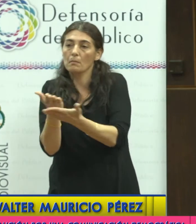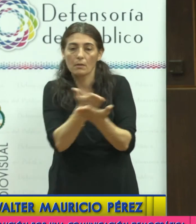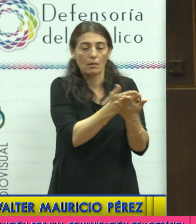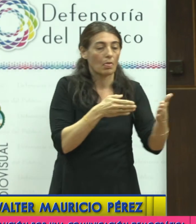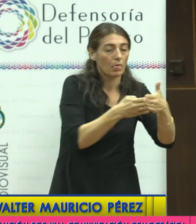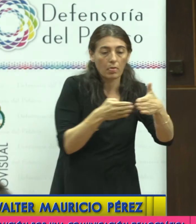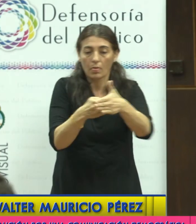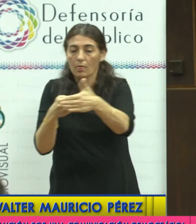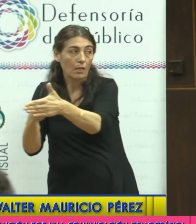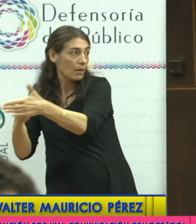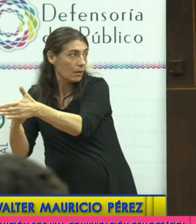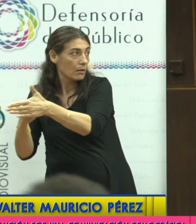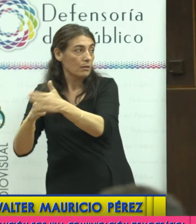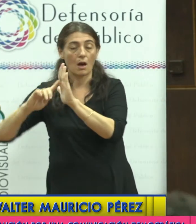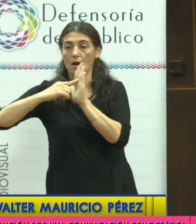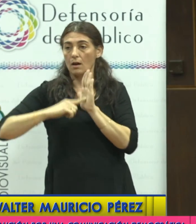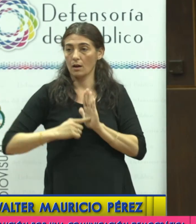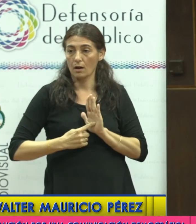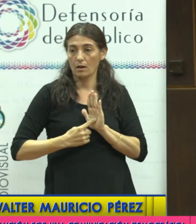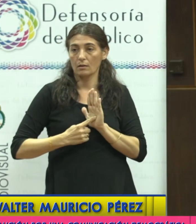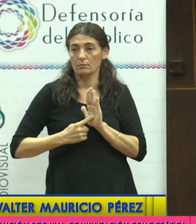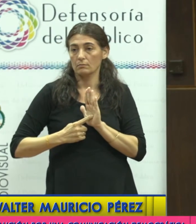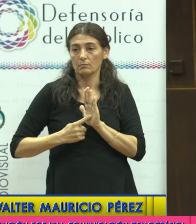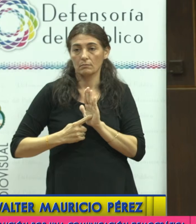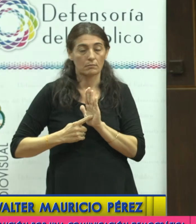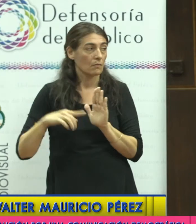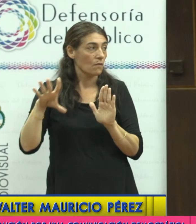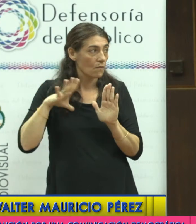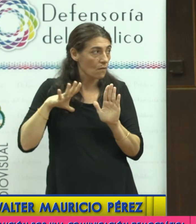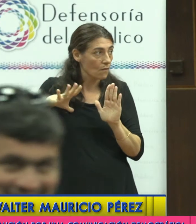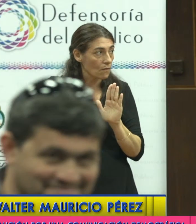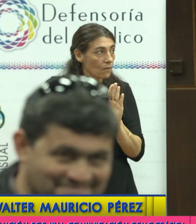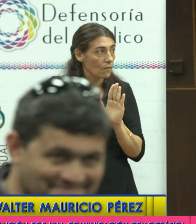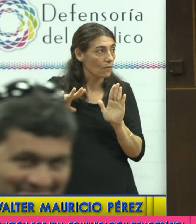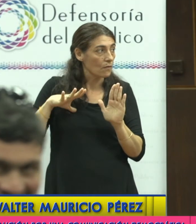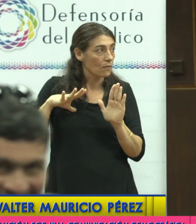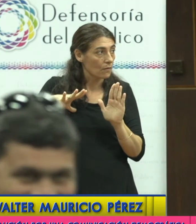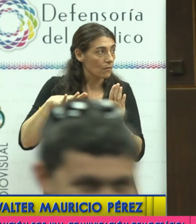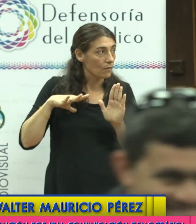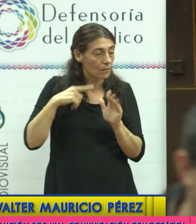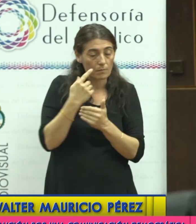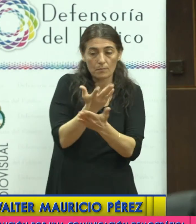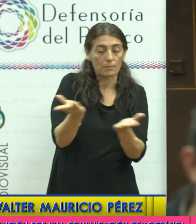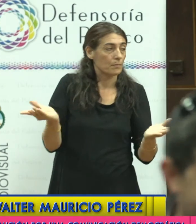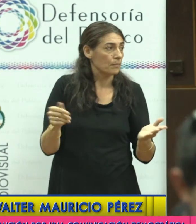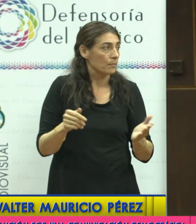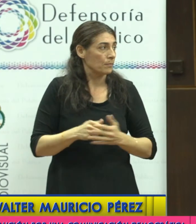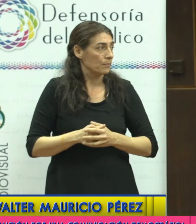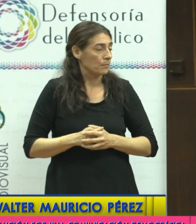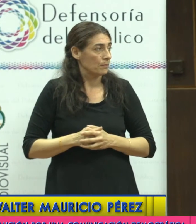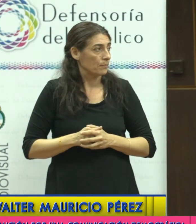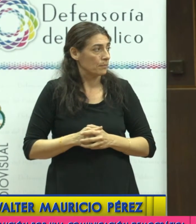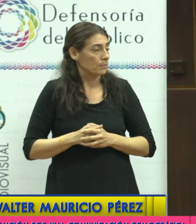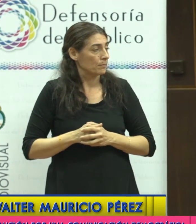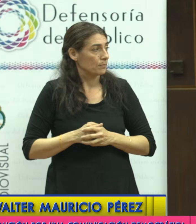de muchos artículos como es el que establece los cupos de contenidos para las producciones